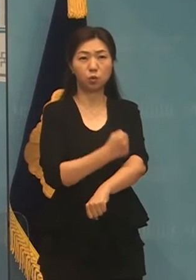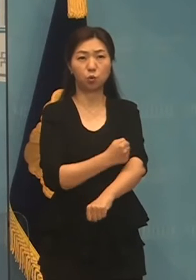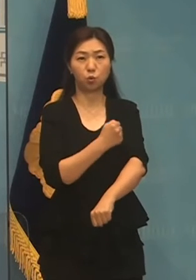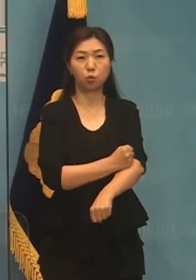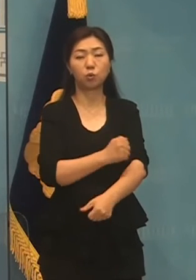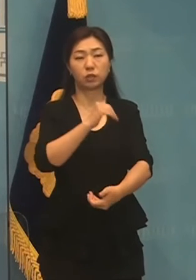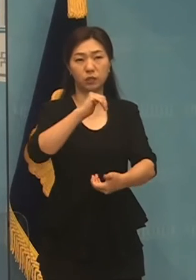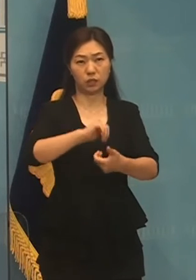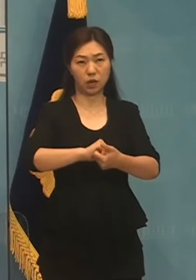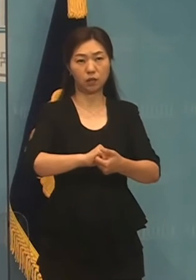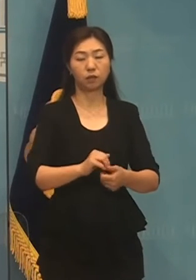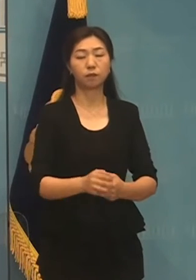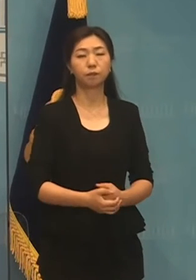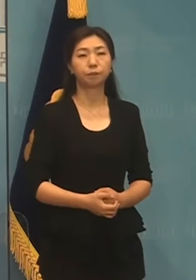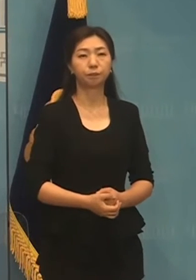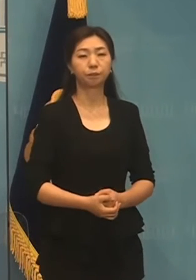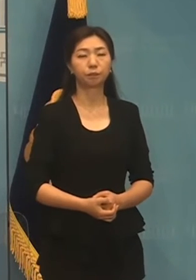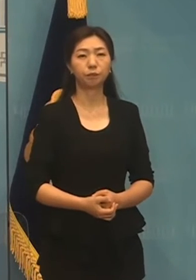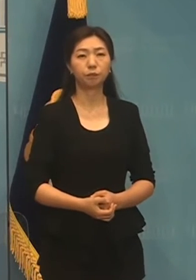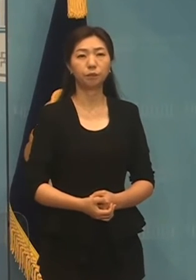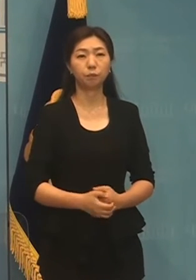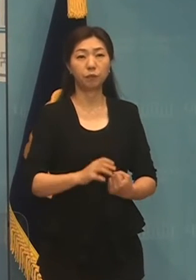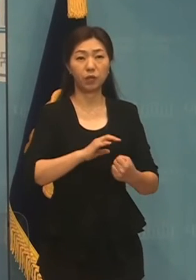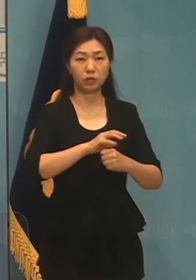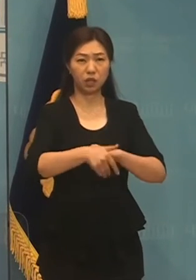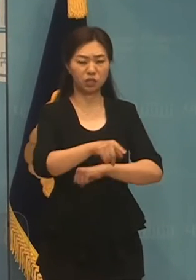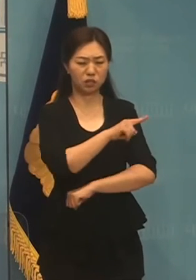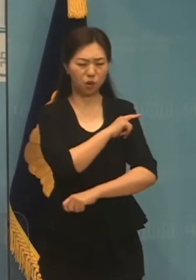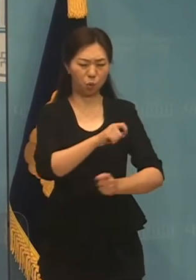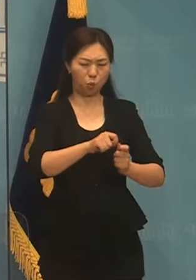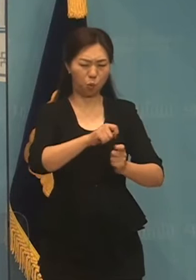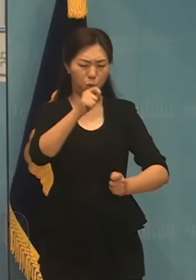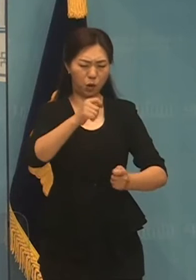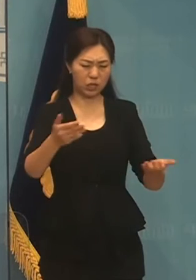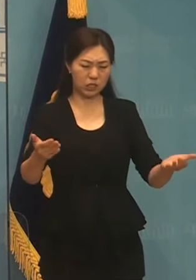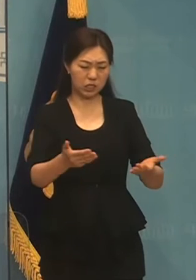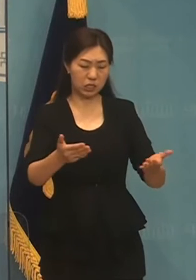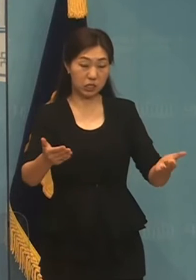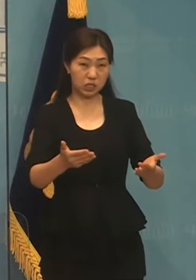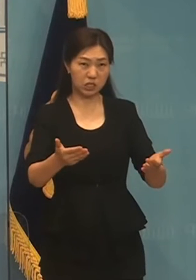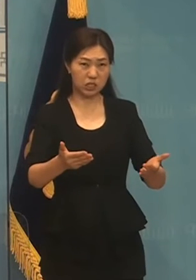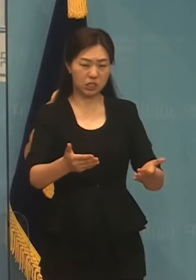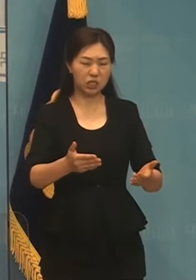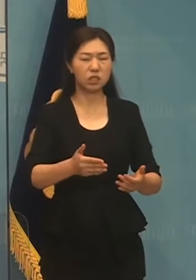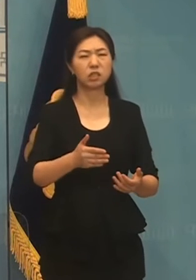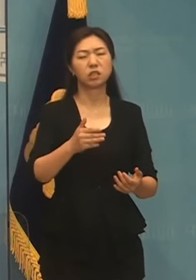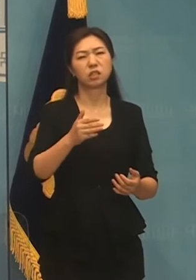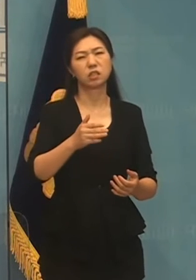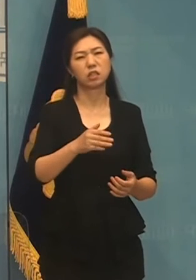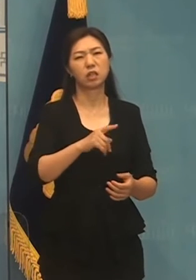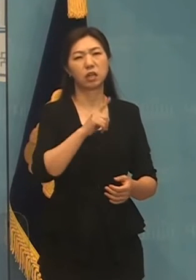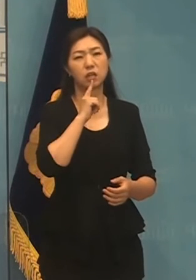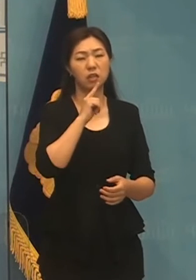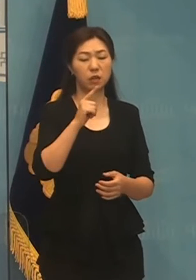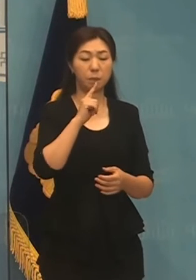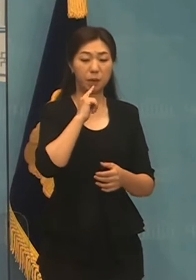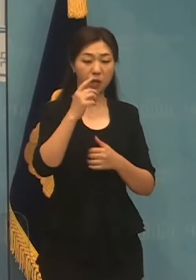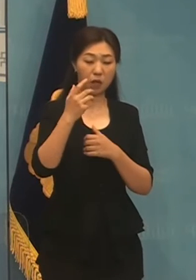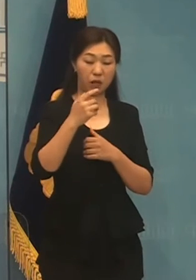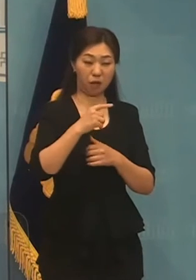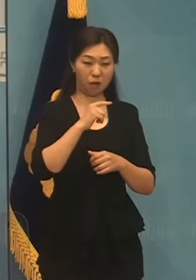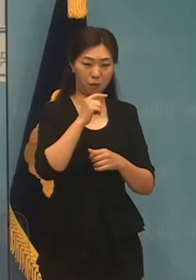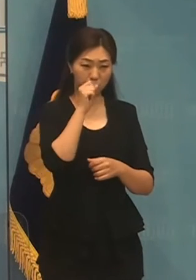물론 세계 최장 노동시간의 오명에서 벗어나자 전역이 있는 삶을